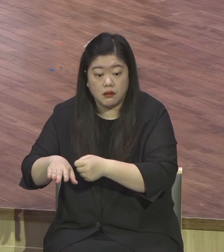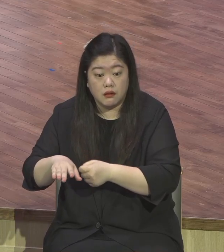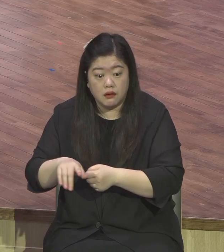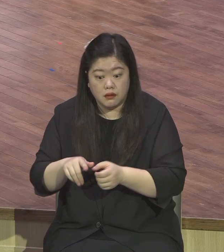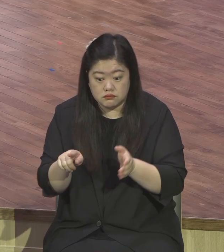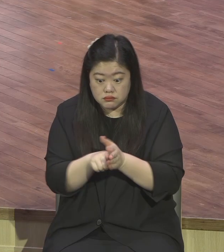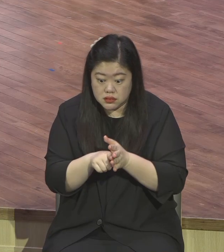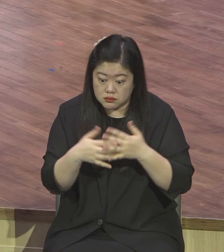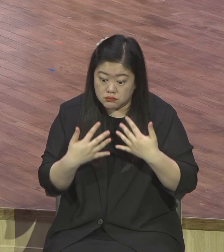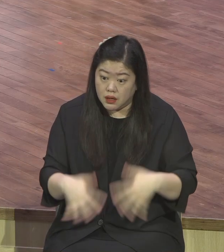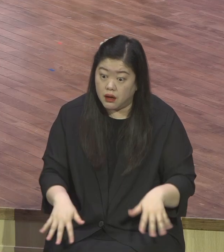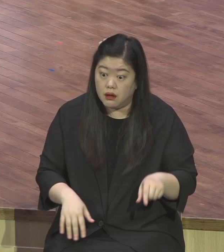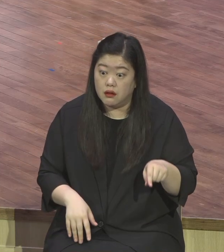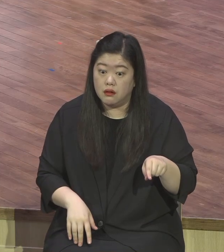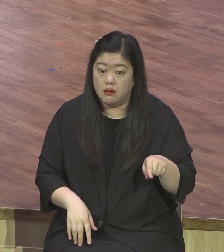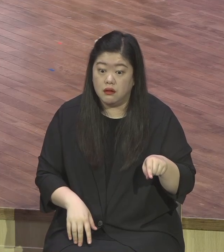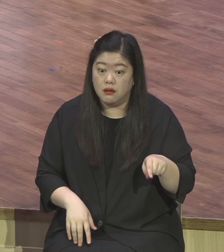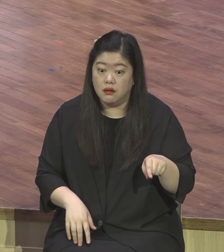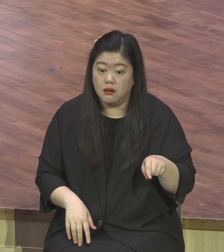또 묻는 거예요 처음 보는 것처럼